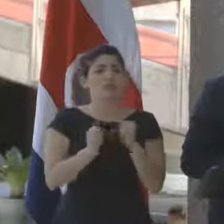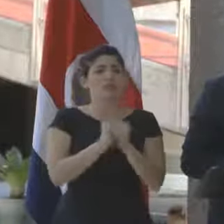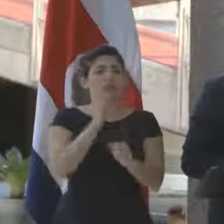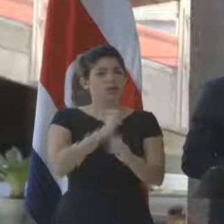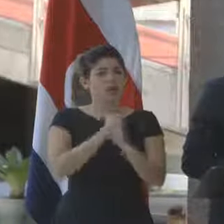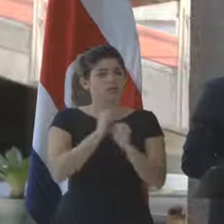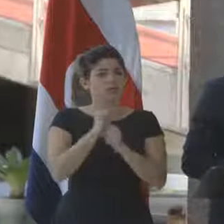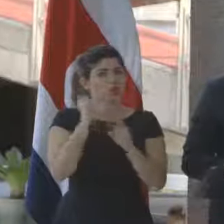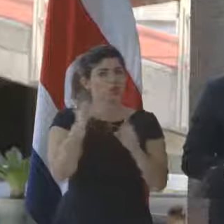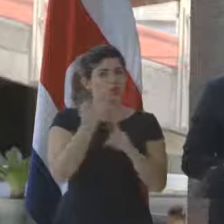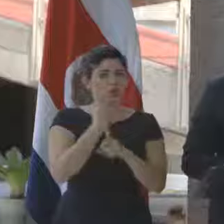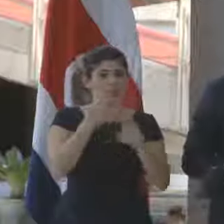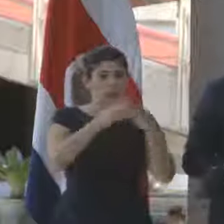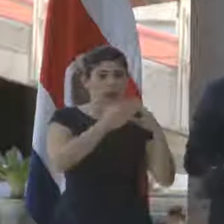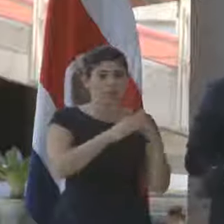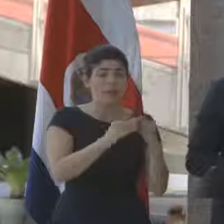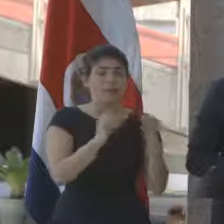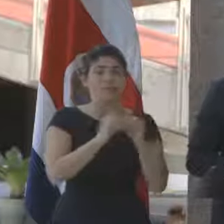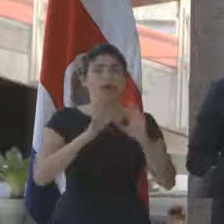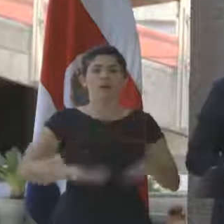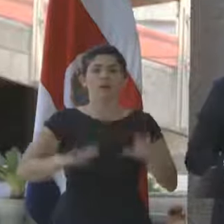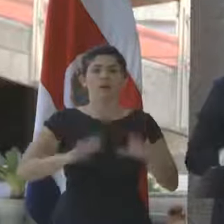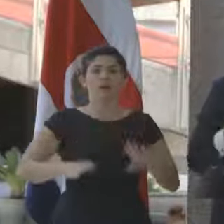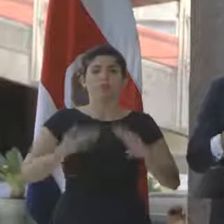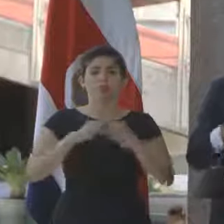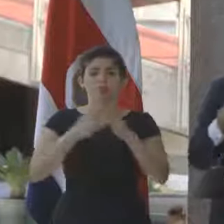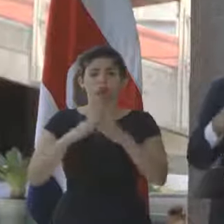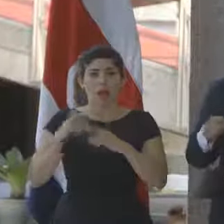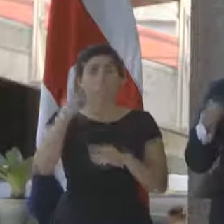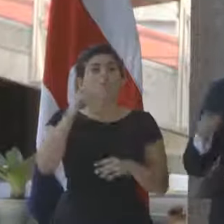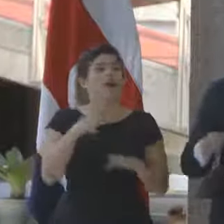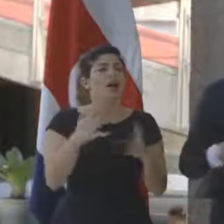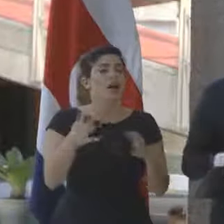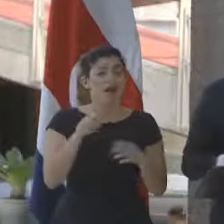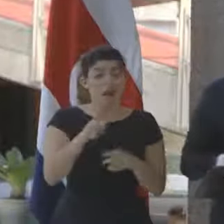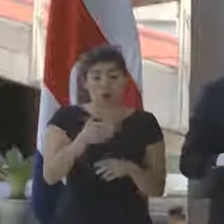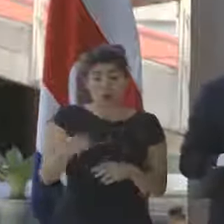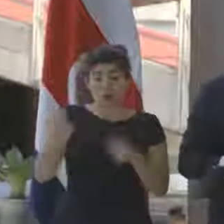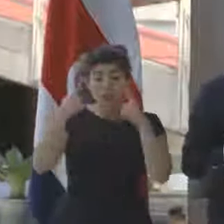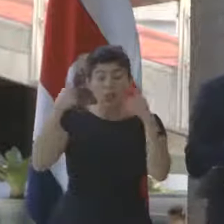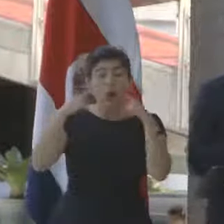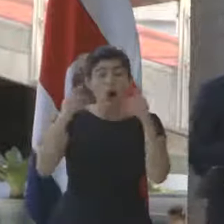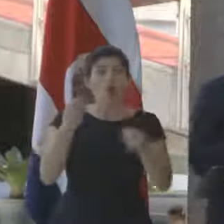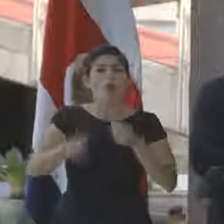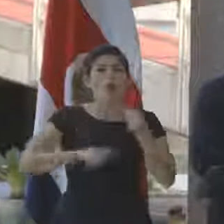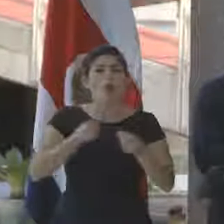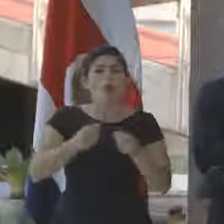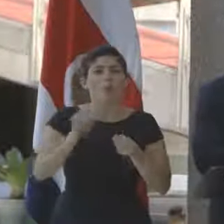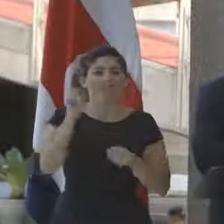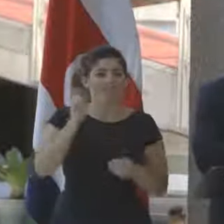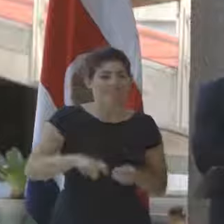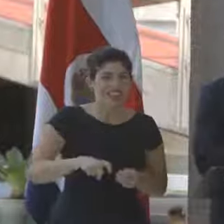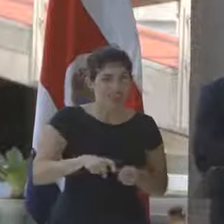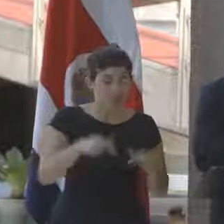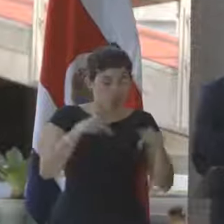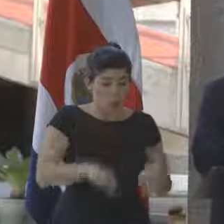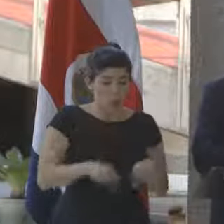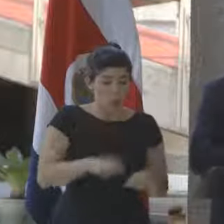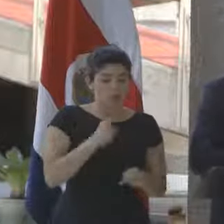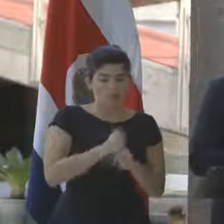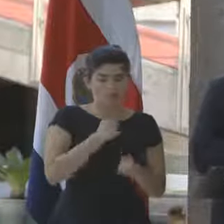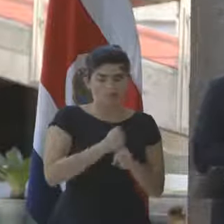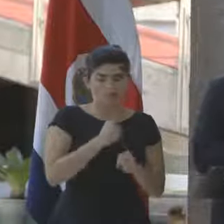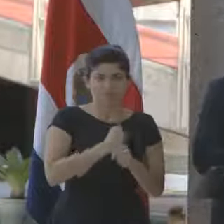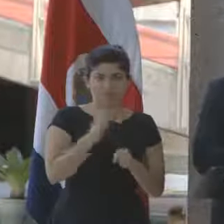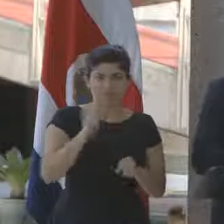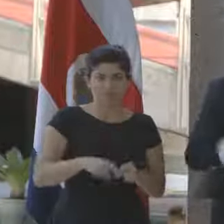seguridad ciudadana y tranquilidad en los barrios. Para lograr esas cosas necesitamos hacer desde hoy la tarea